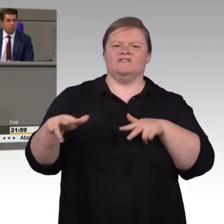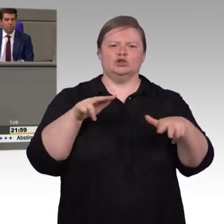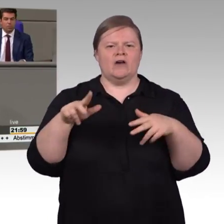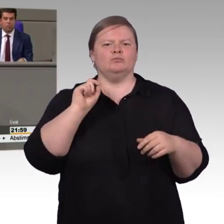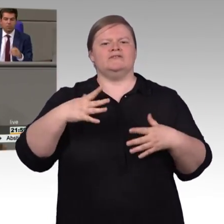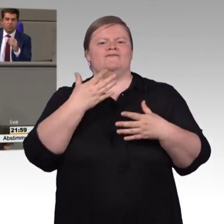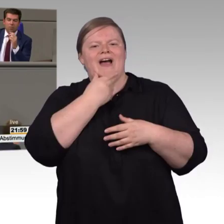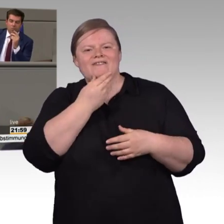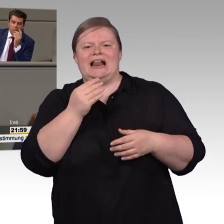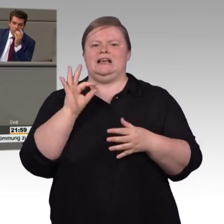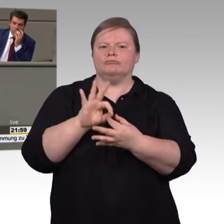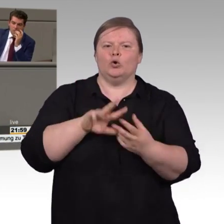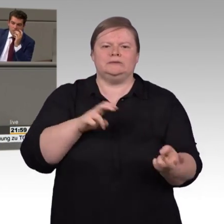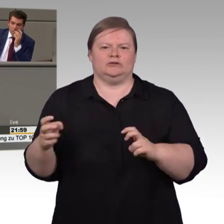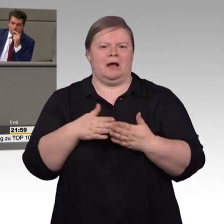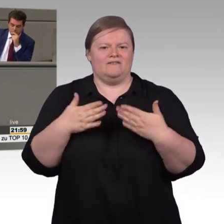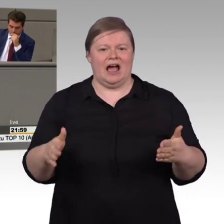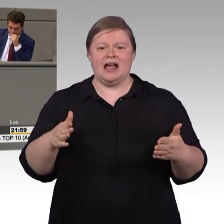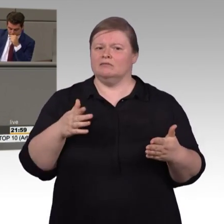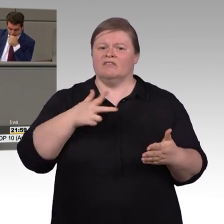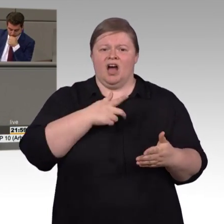vorbei, riechen zwar die leckeren Brötchen, können Sie sich aber nicht kaufen, weil Sie nicht hinkommen.